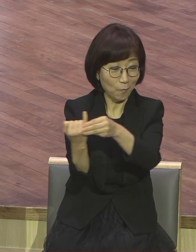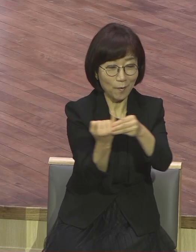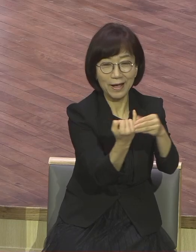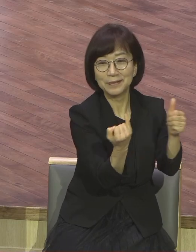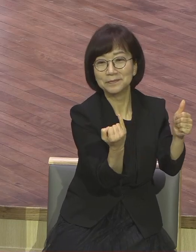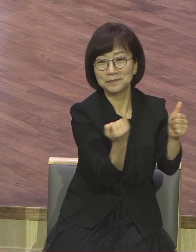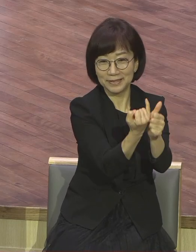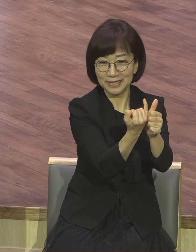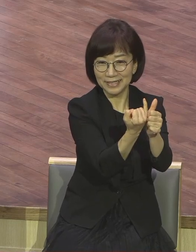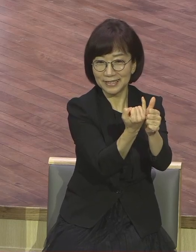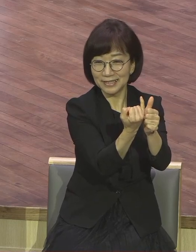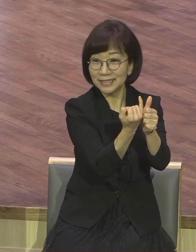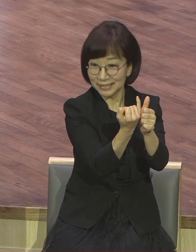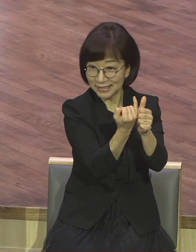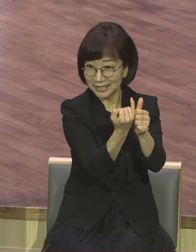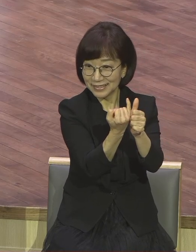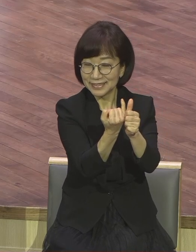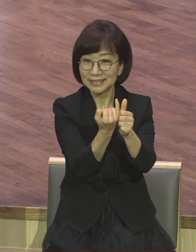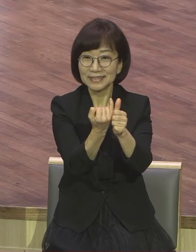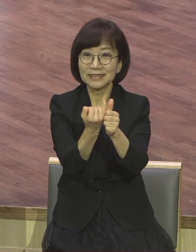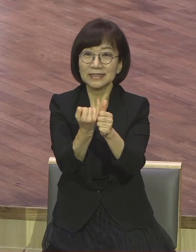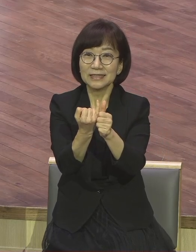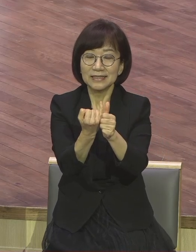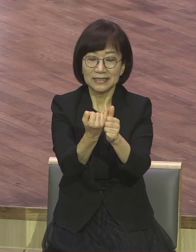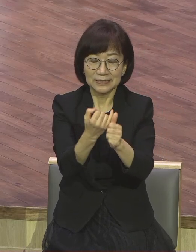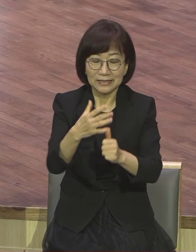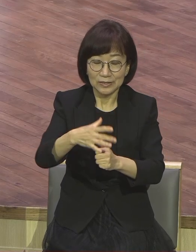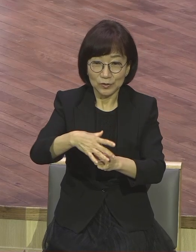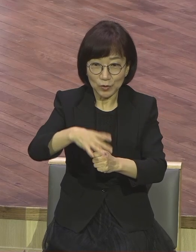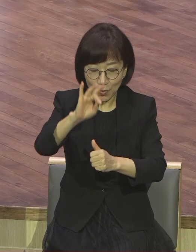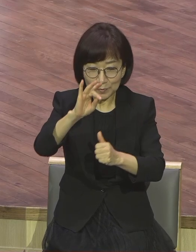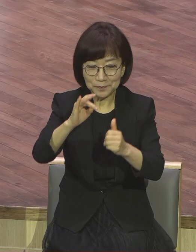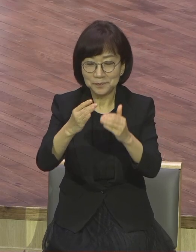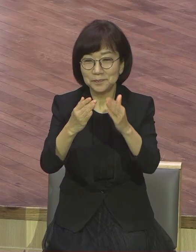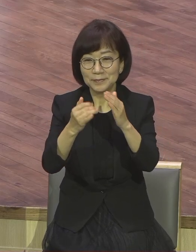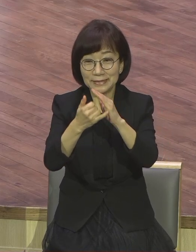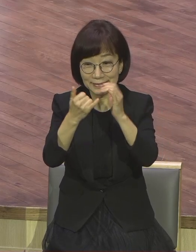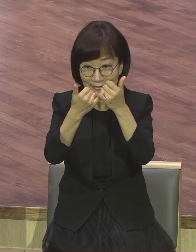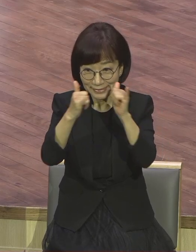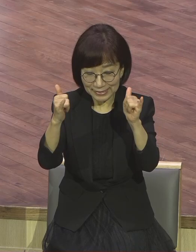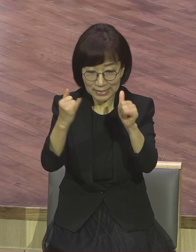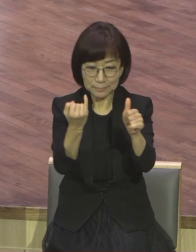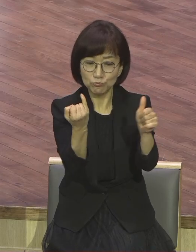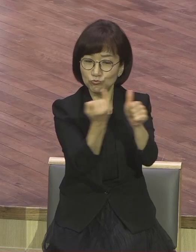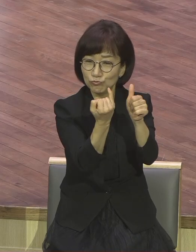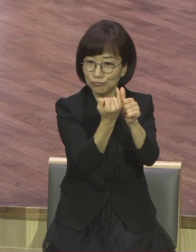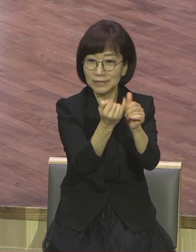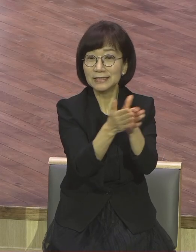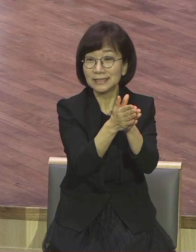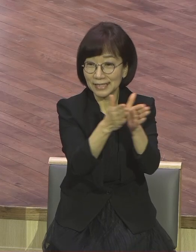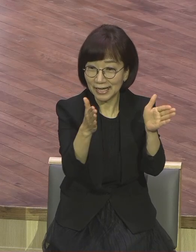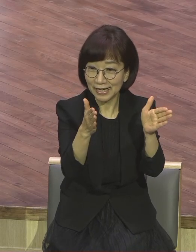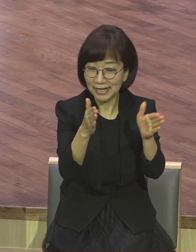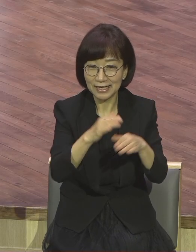데려다 주어서 이제 인류가 시작이 됐는데 인류 첫 번째 결혼을